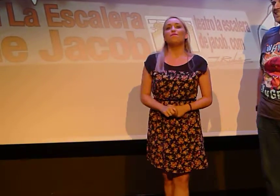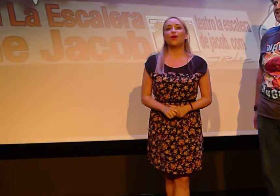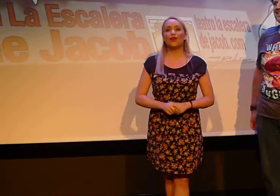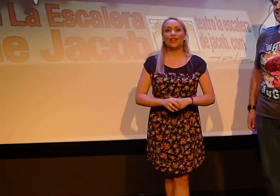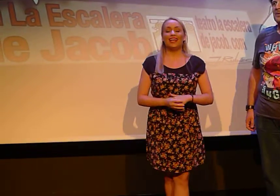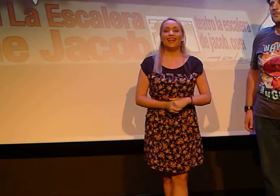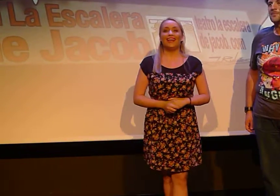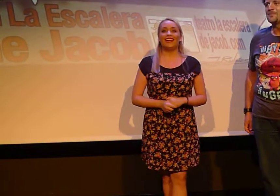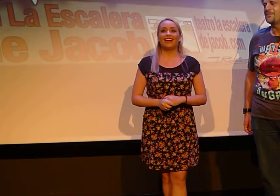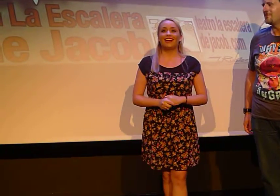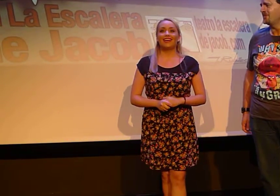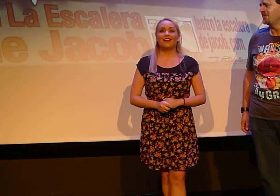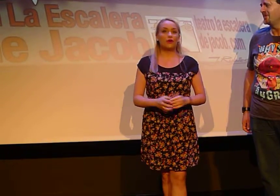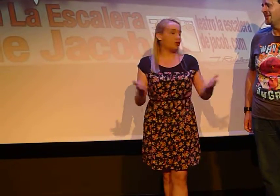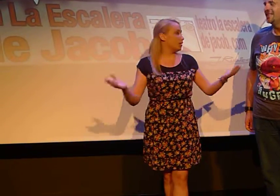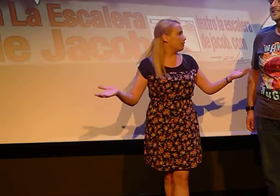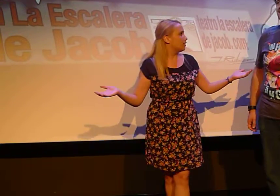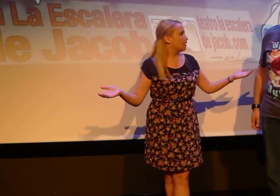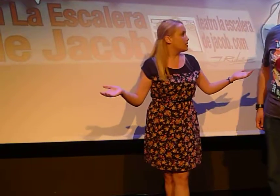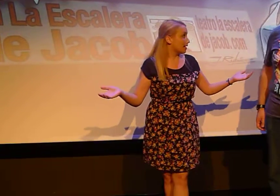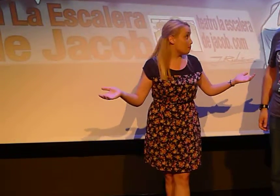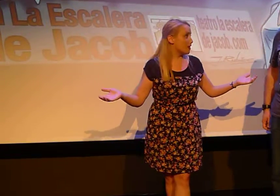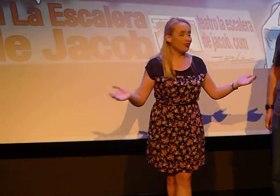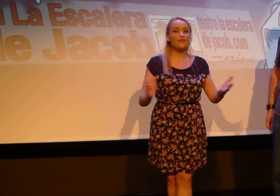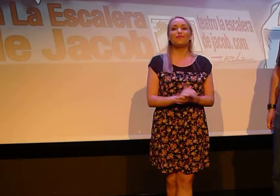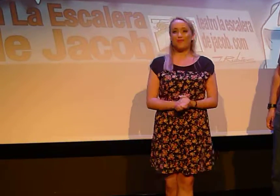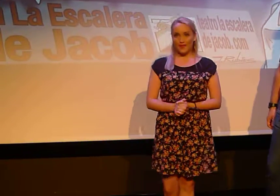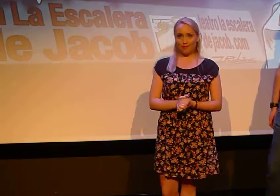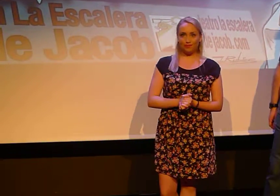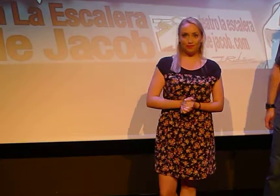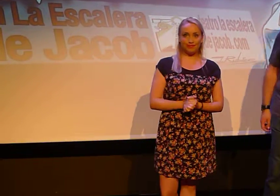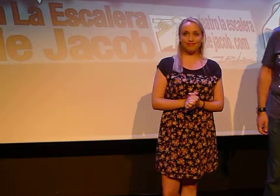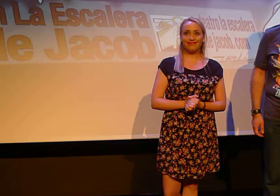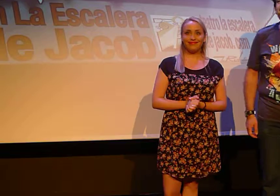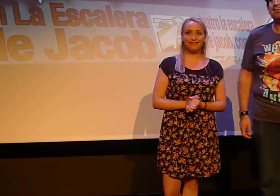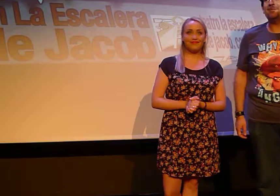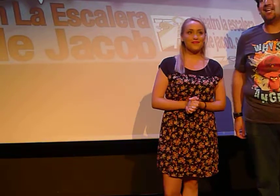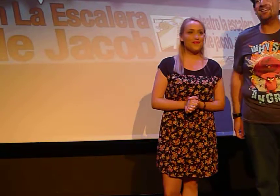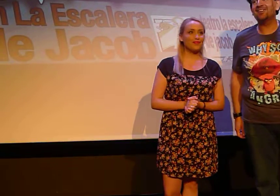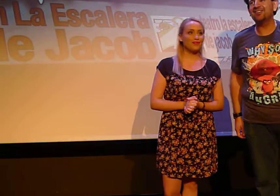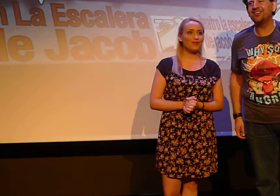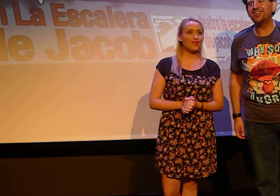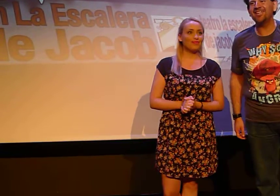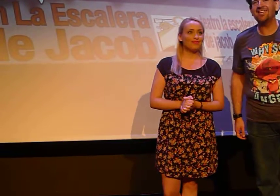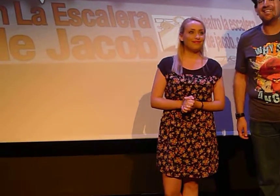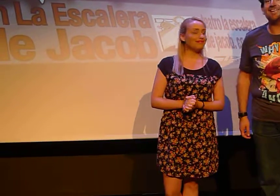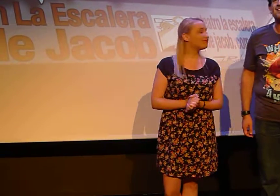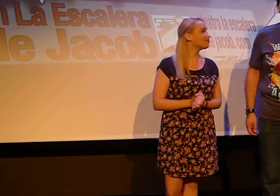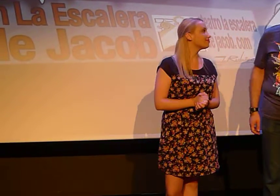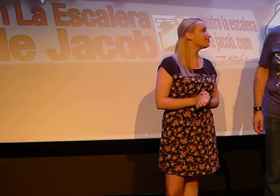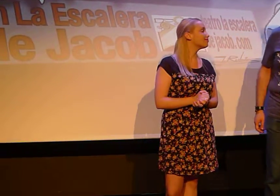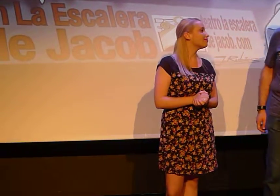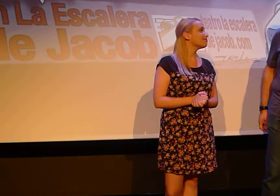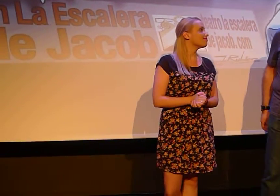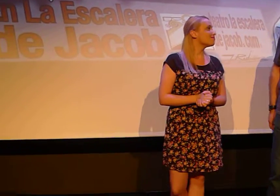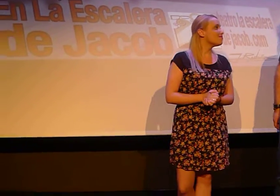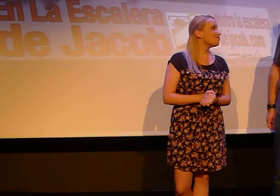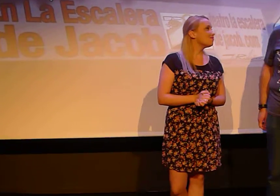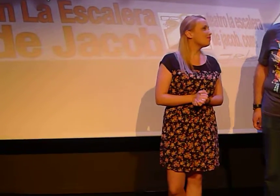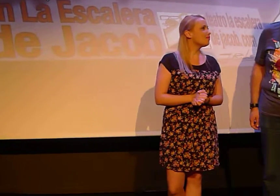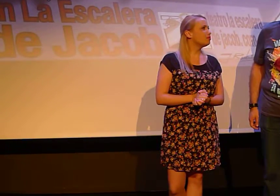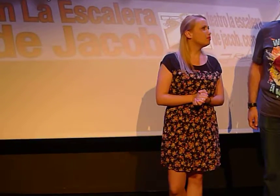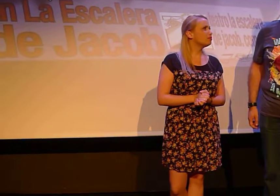por cortometrajista ejemplar. Sí, el premio cortometrajista ejemplar de Cortos con Eñe que le entregamos